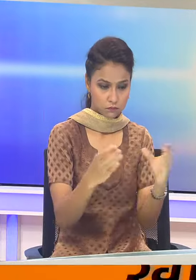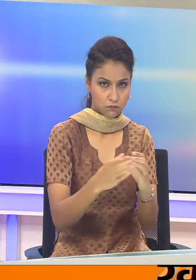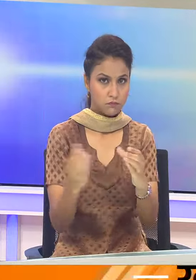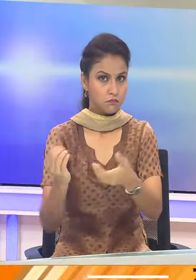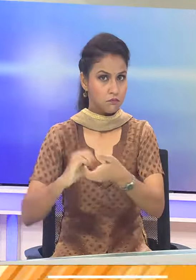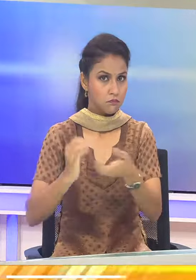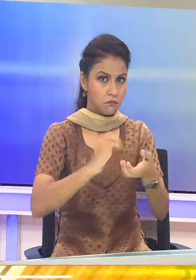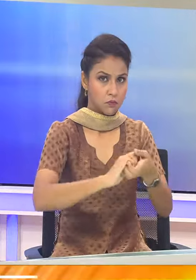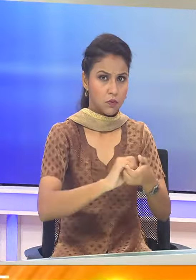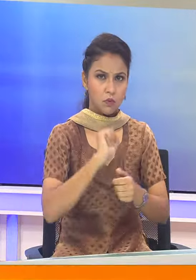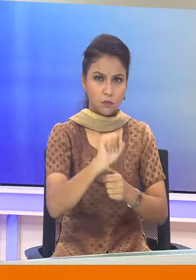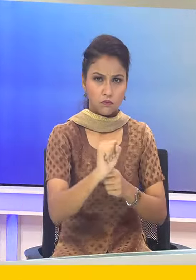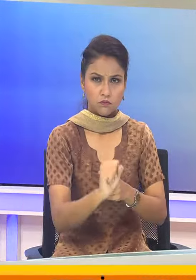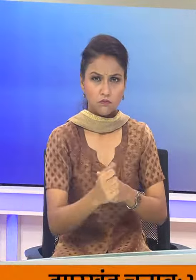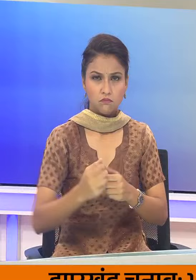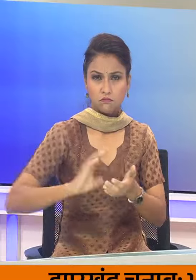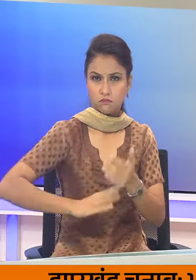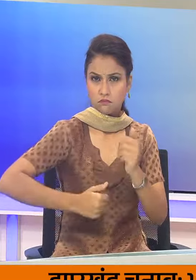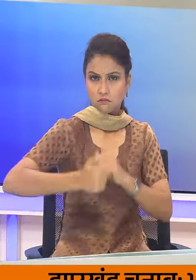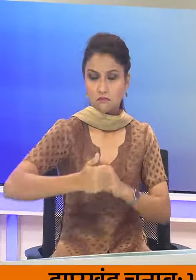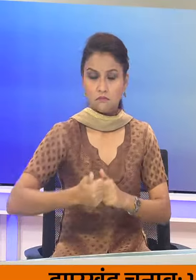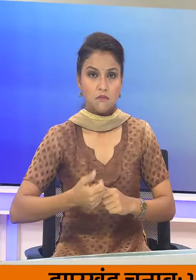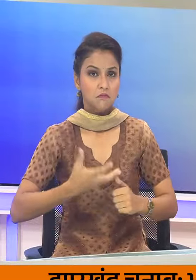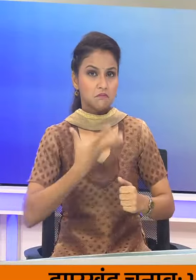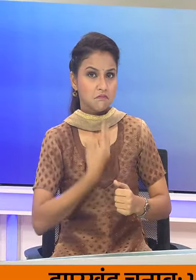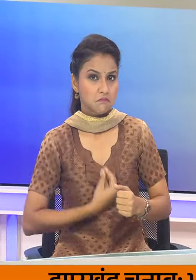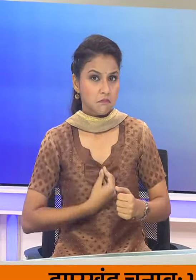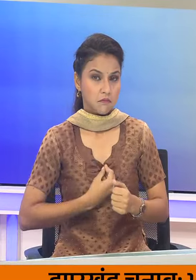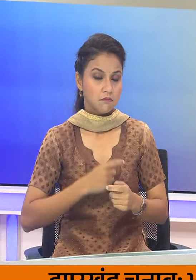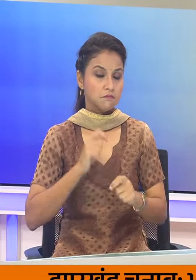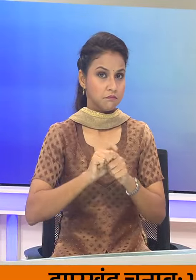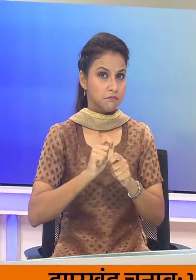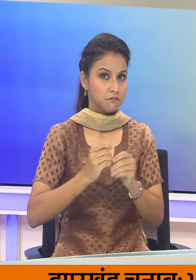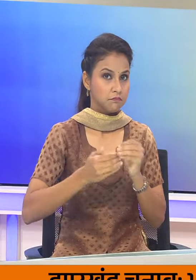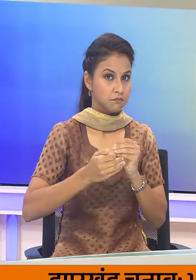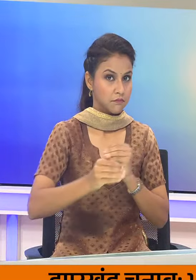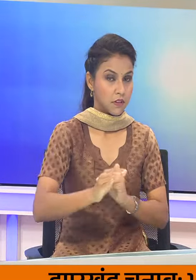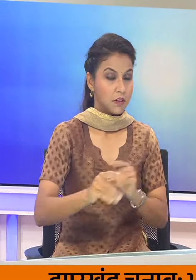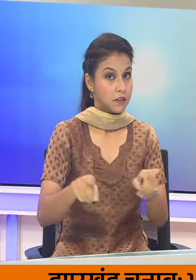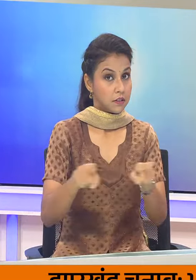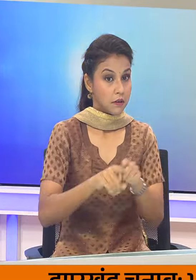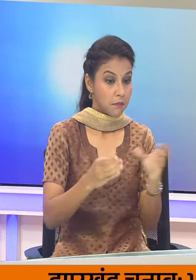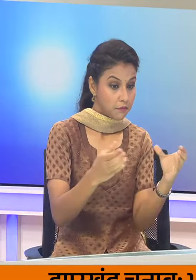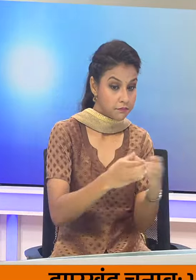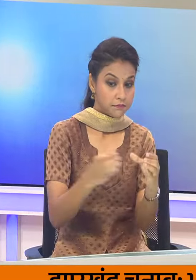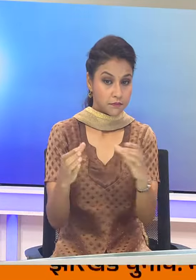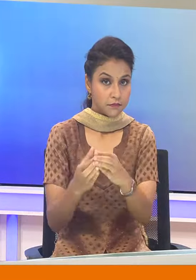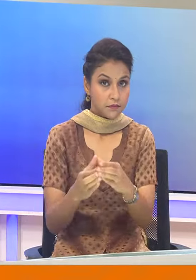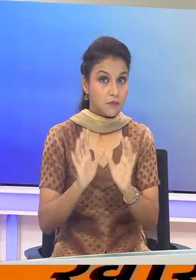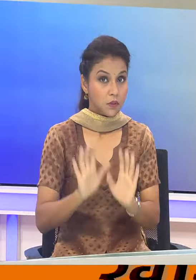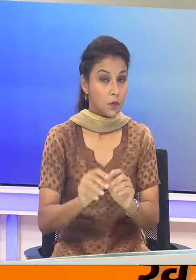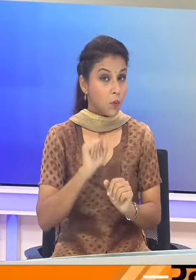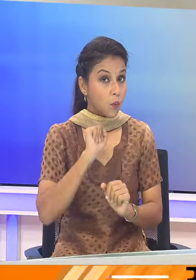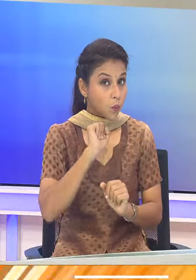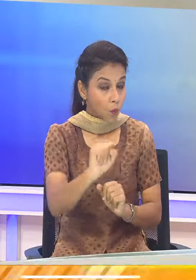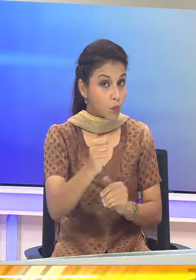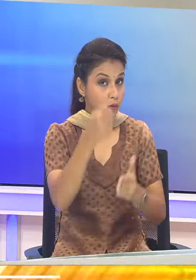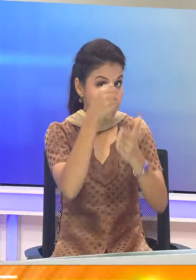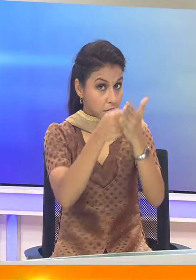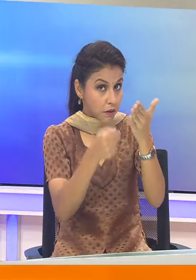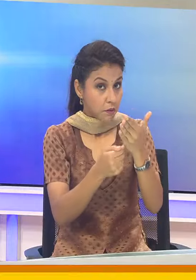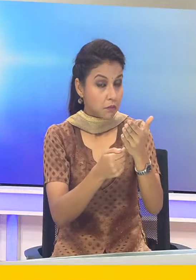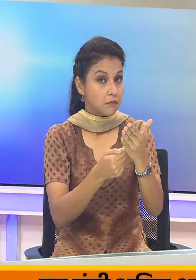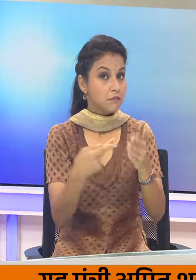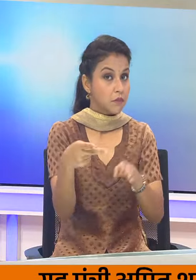अपने रूठे नेताओं को मनाने की कवाया जारी है और ऐसे में जो गड़बंदन और दल अपने बागियों के नामानकन